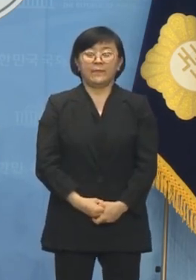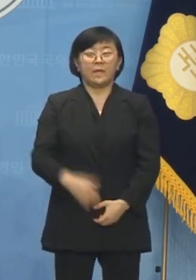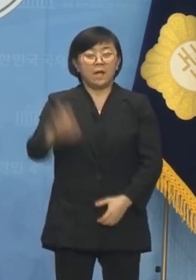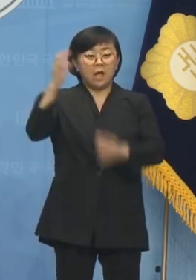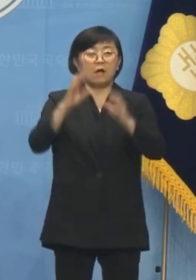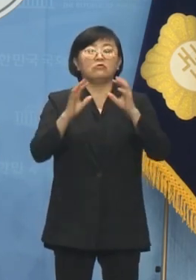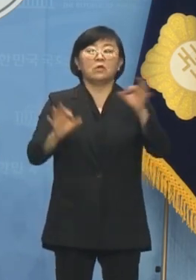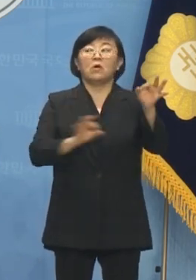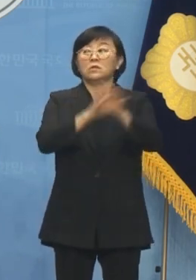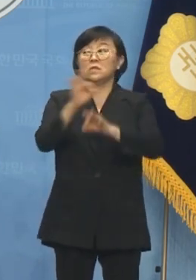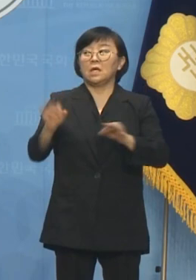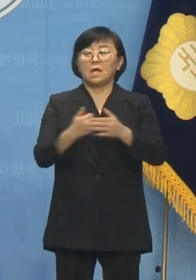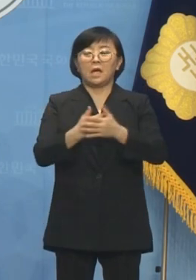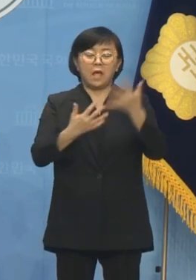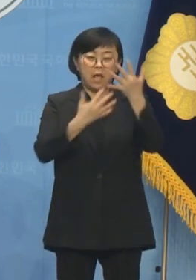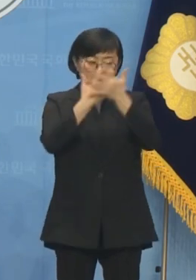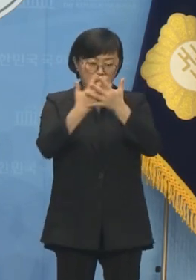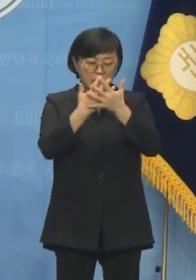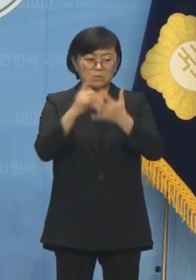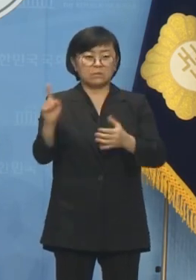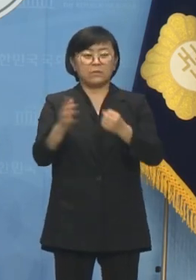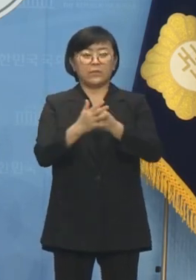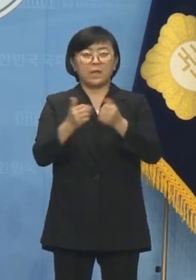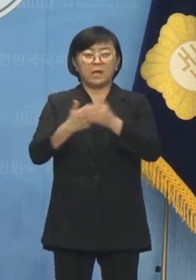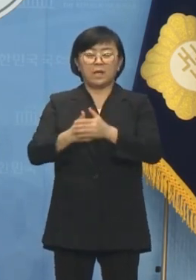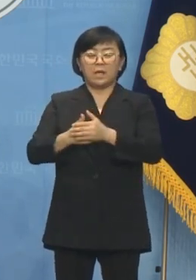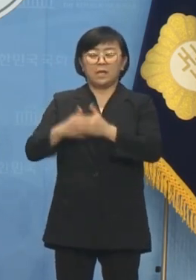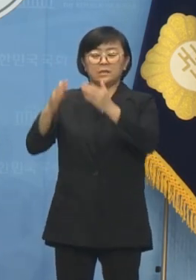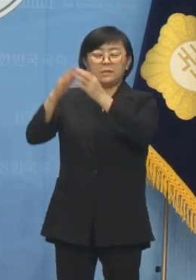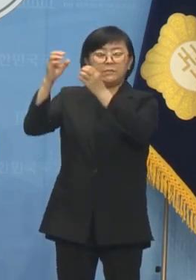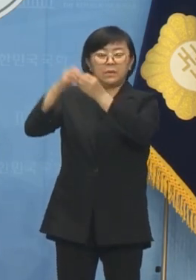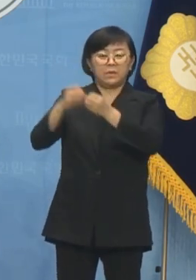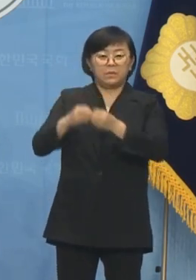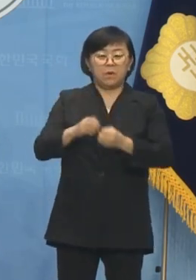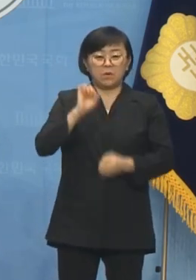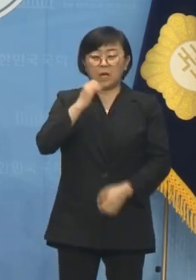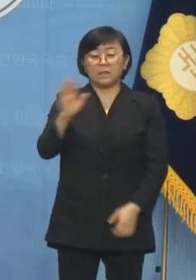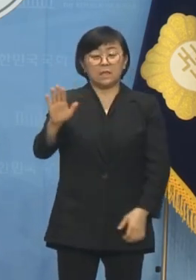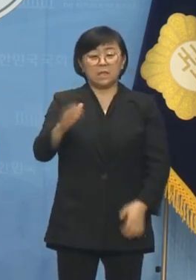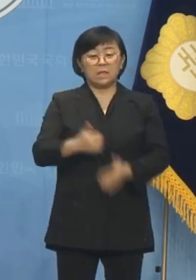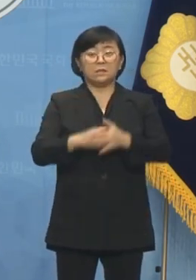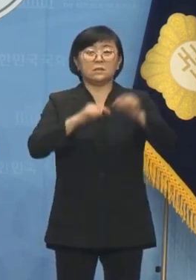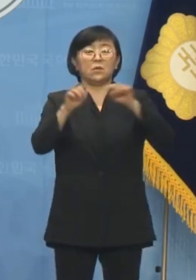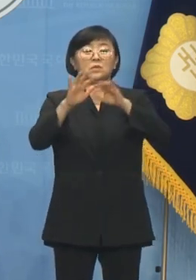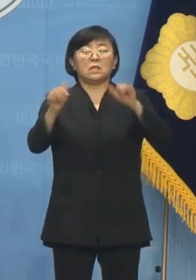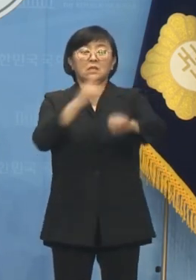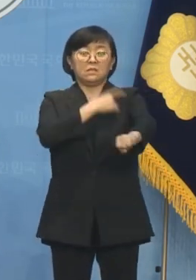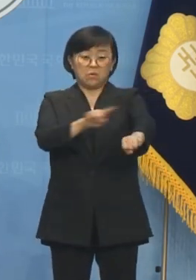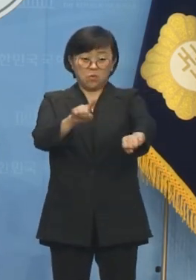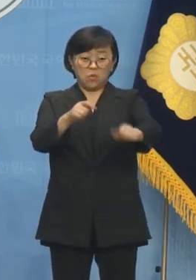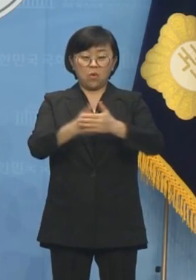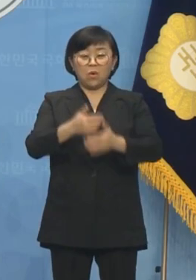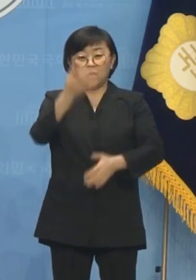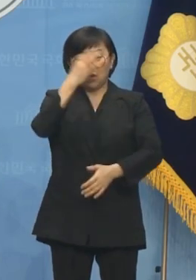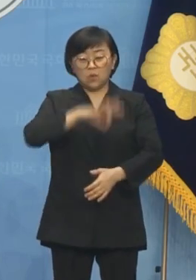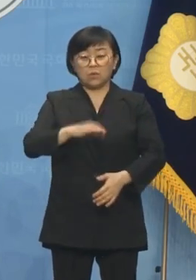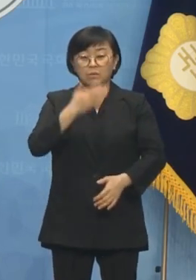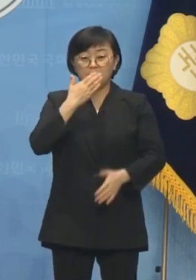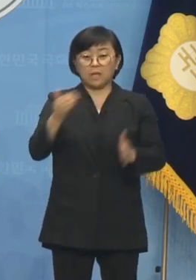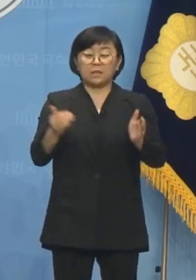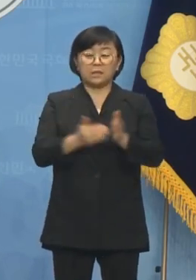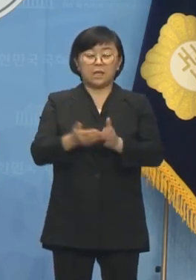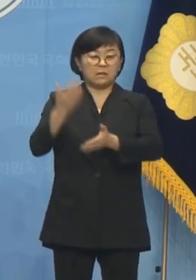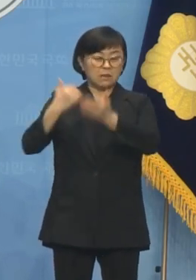대한민국 경제가 지지부진한 이유는 상속이 어려워서가 아닙니다. 지도자들이 무능하고 효력이 다한